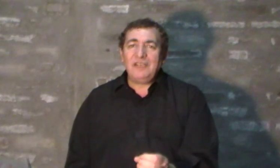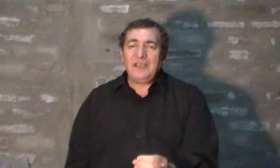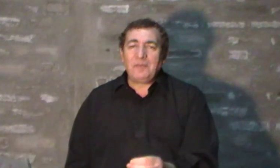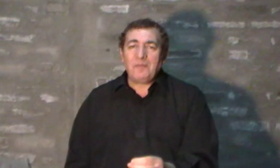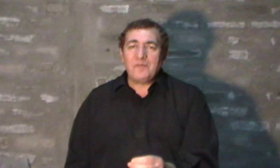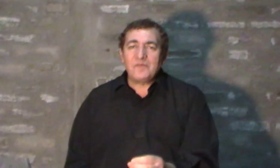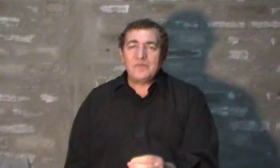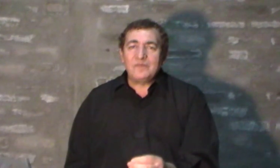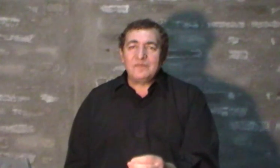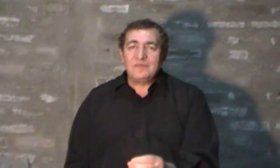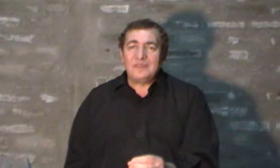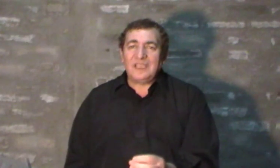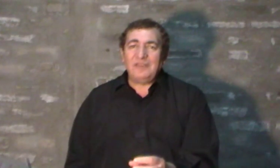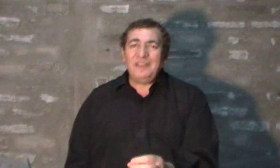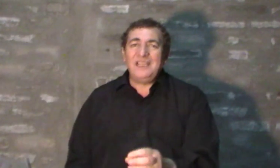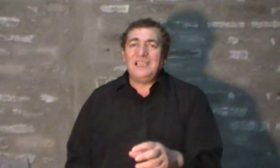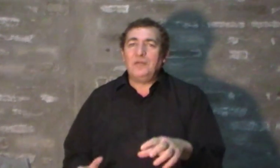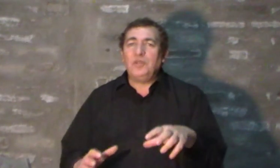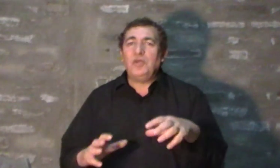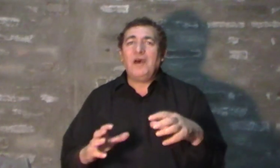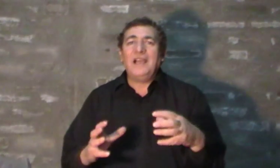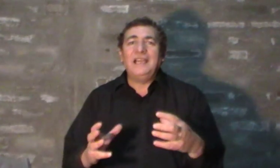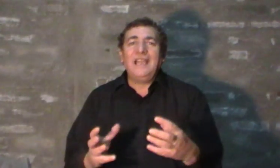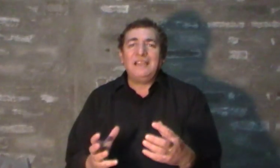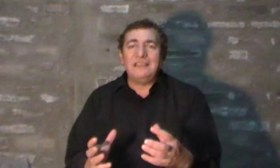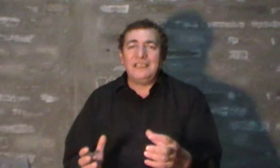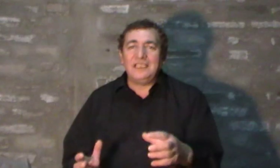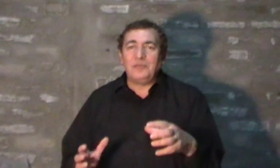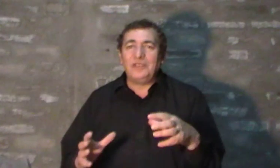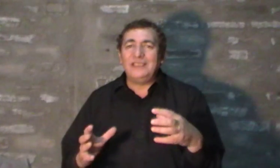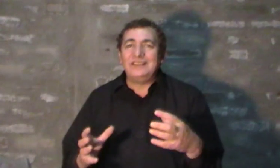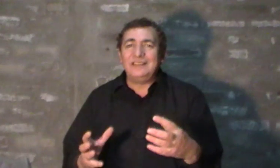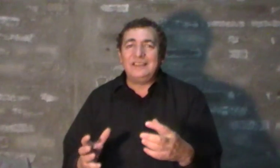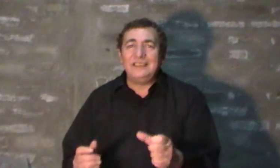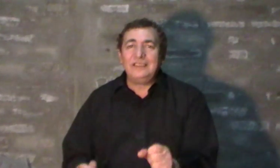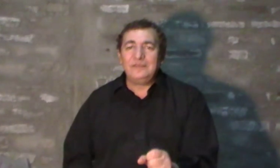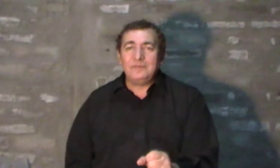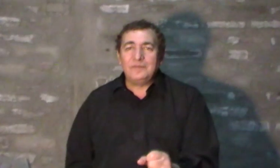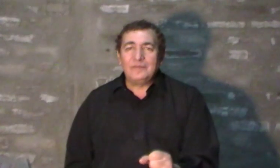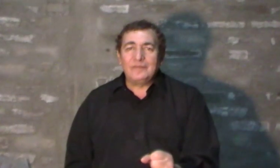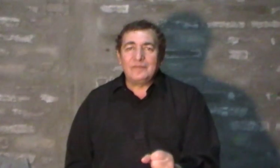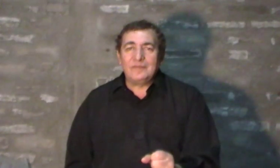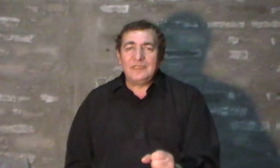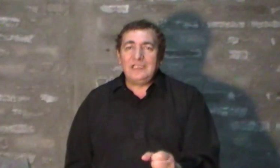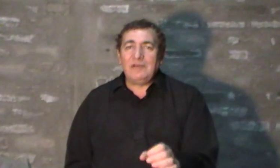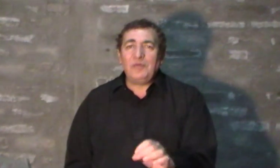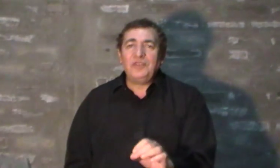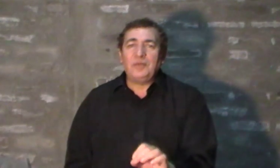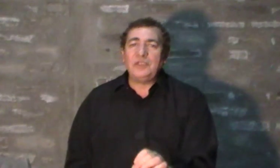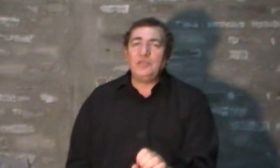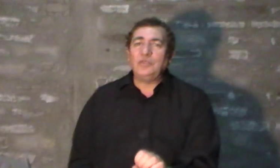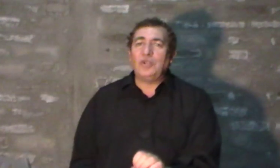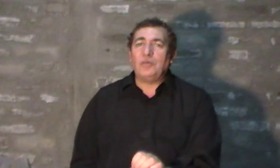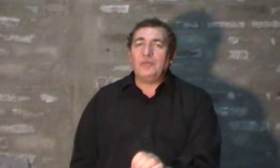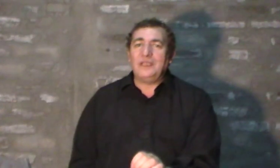hablar, tal vez, del demonio más grande que puede existir, le vamos a poner un nombre.